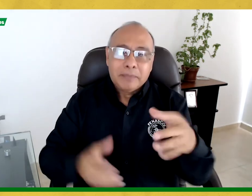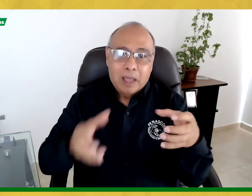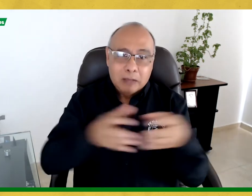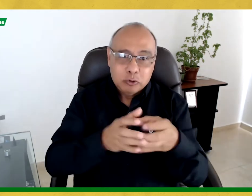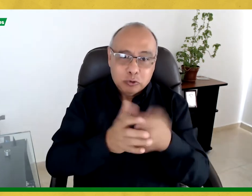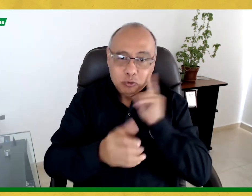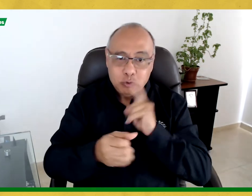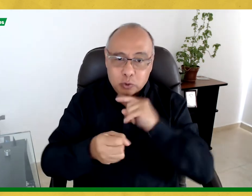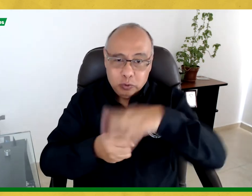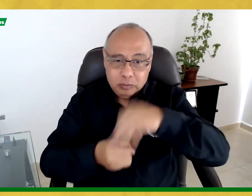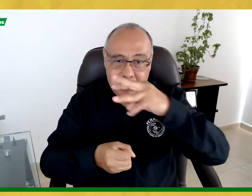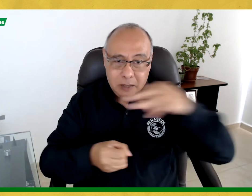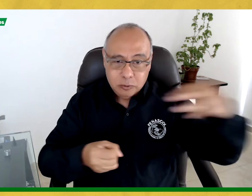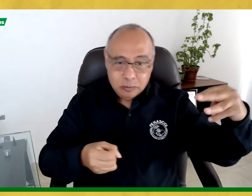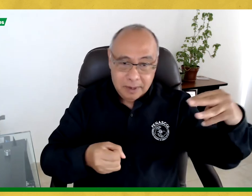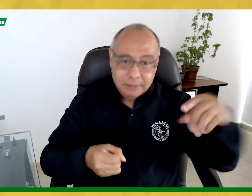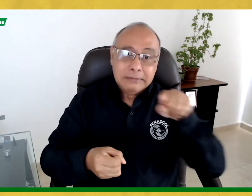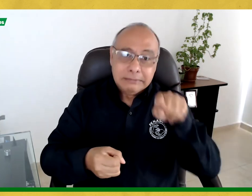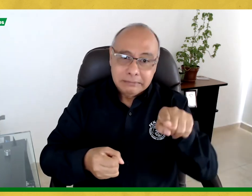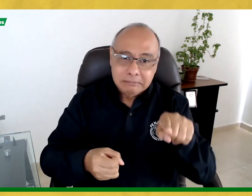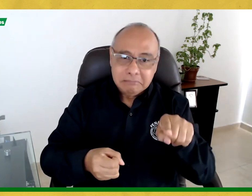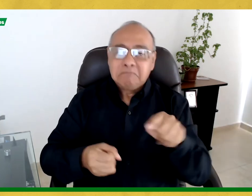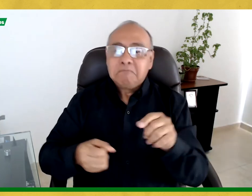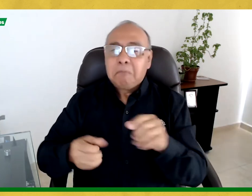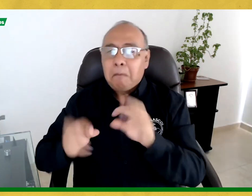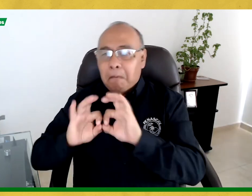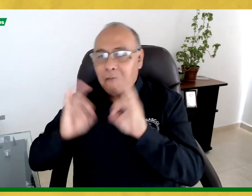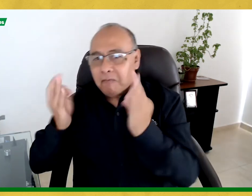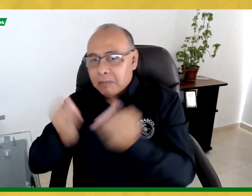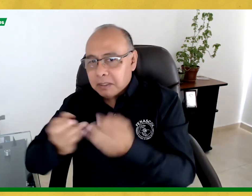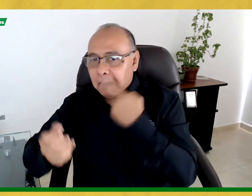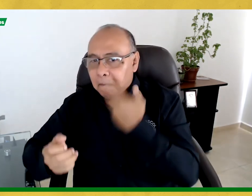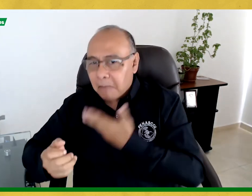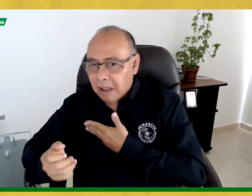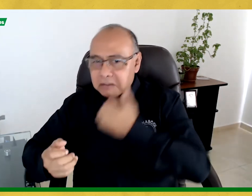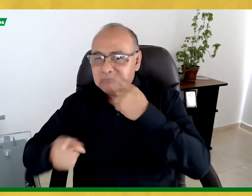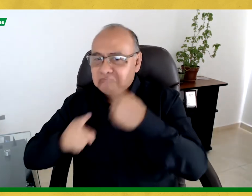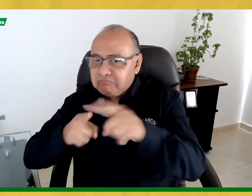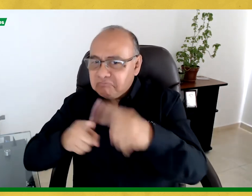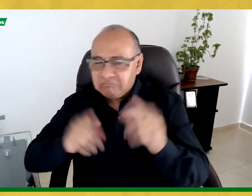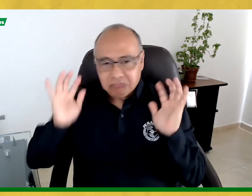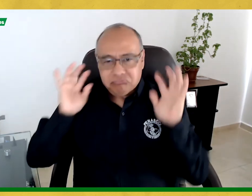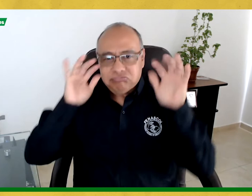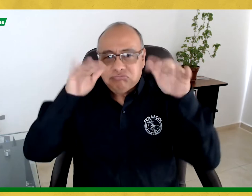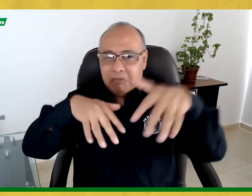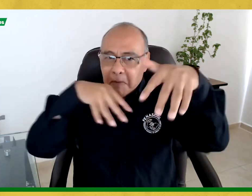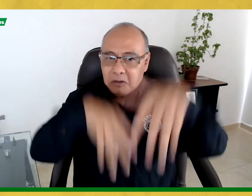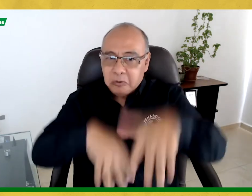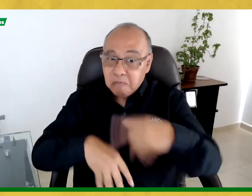Asociación de Sordos del Magdalena, ASORMAC, en compañía de padres de familia y otros actores, realizaron un